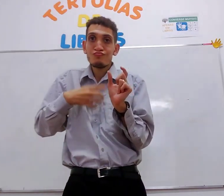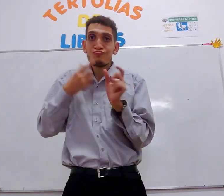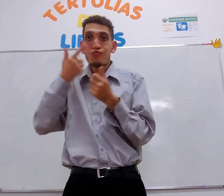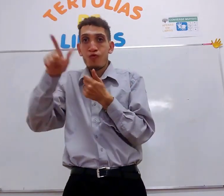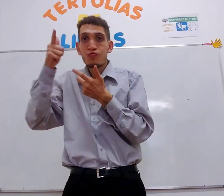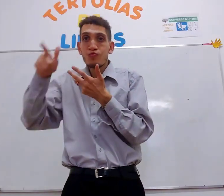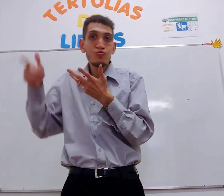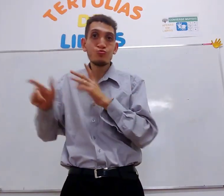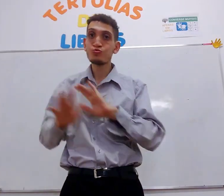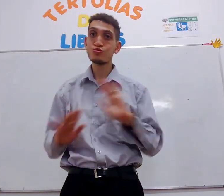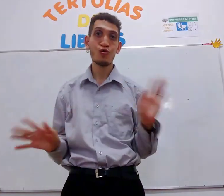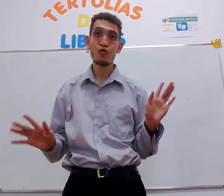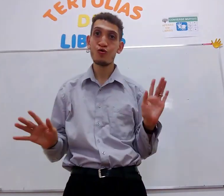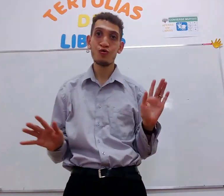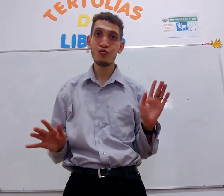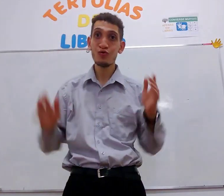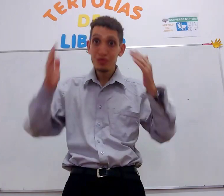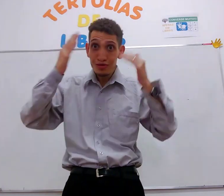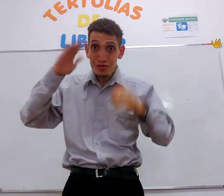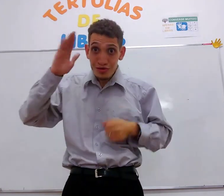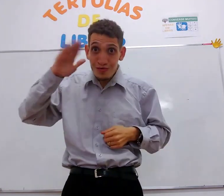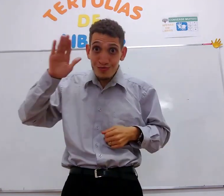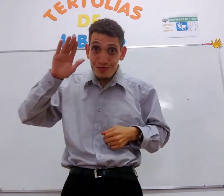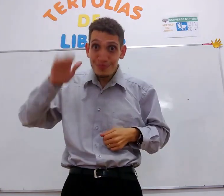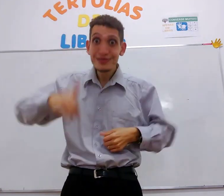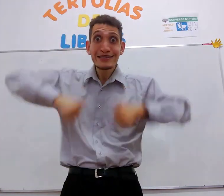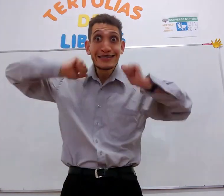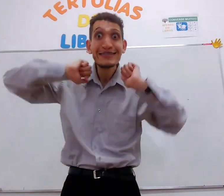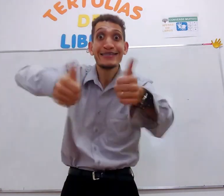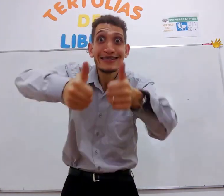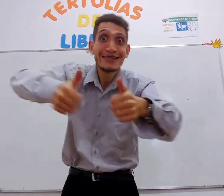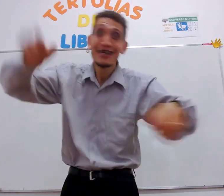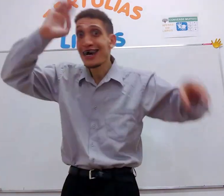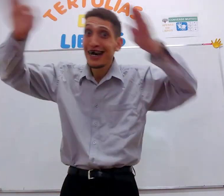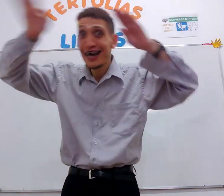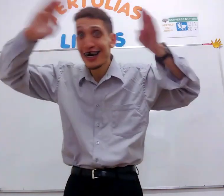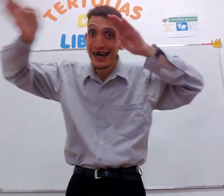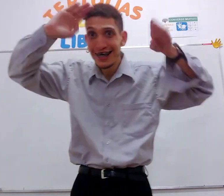jeito, outro, outro, oito, só, entendeu? Palavra significado, Olha, vamos!